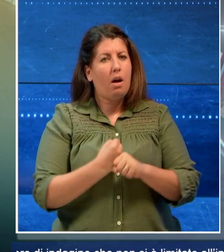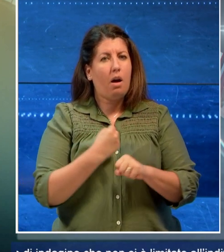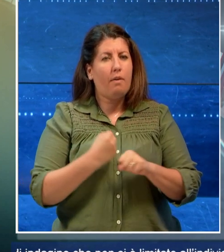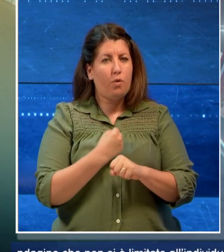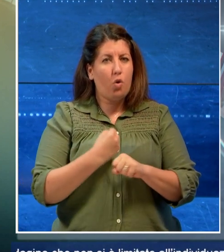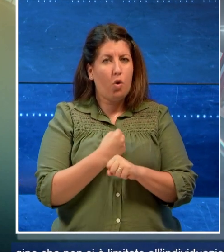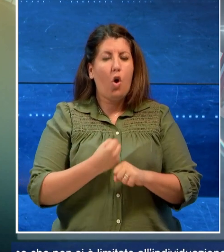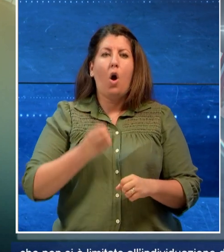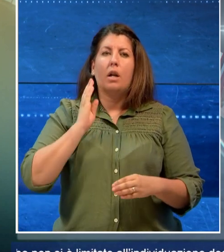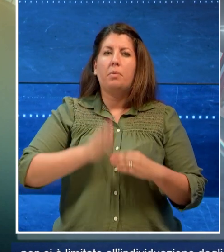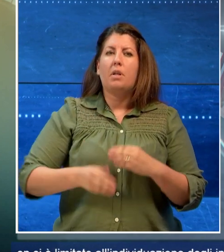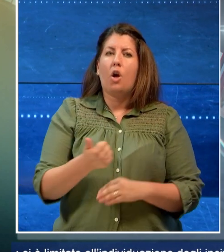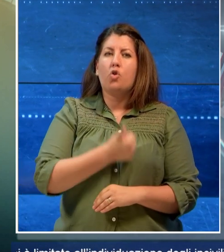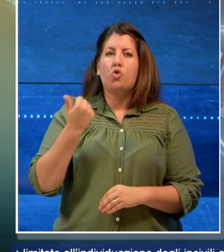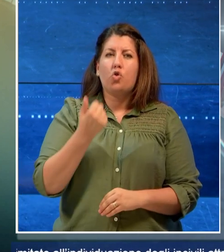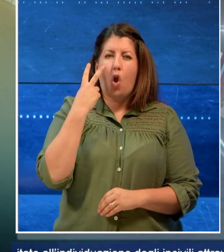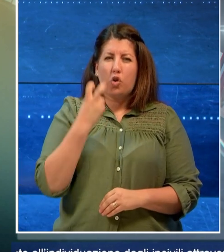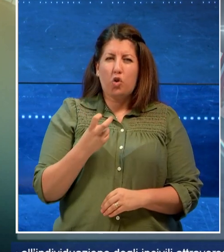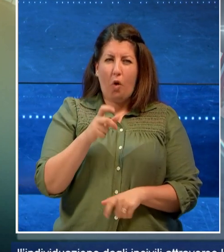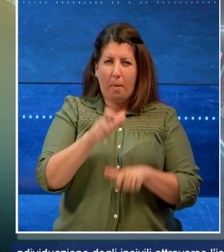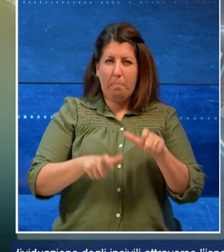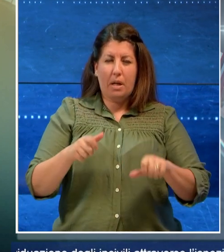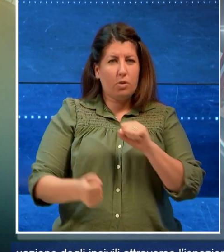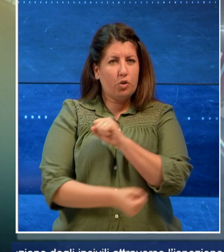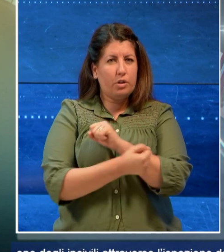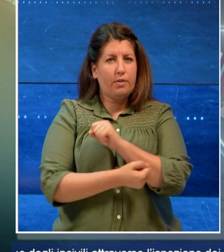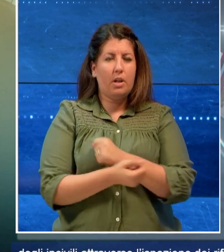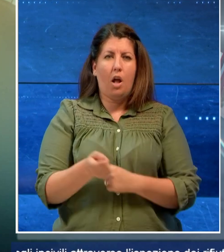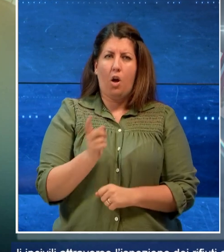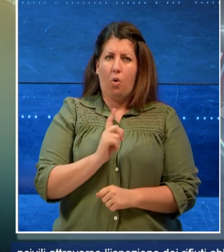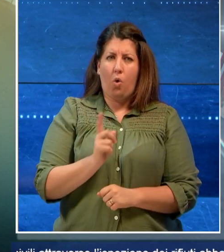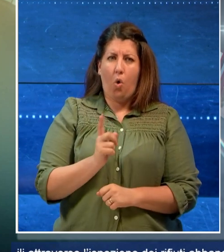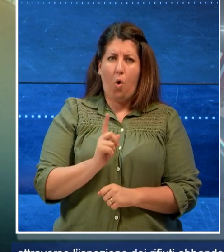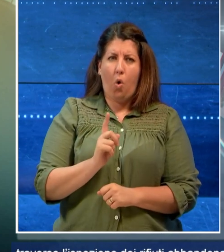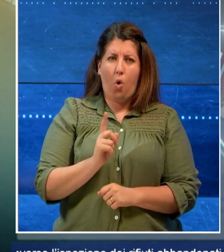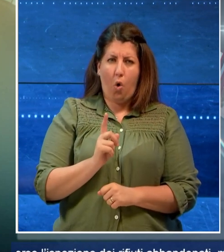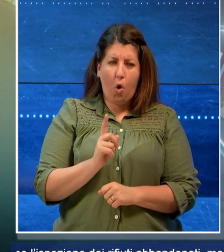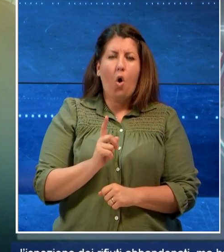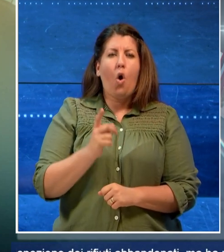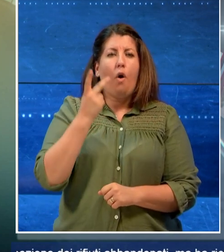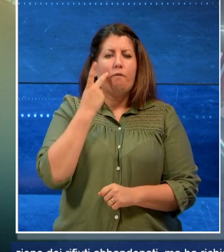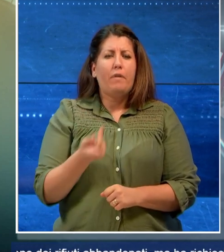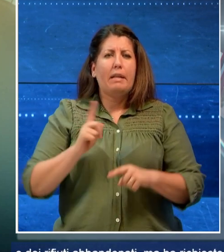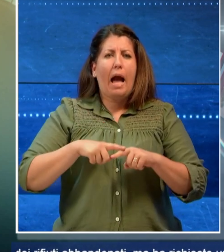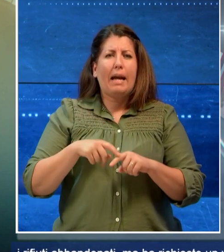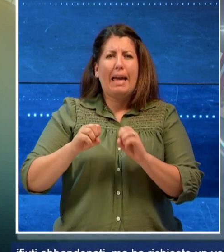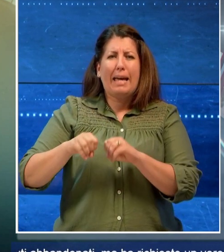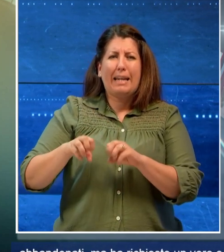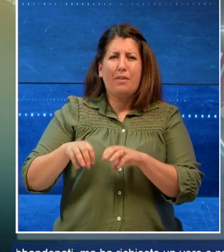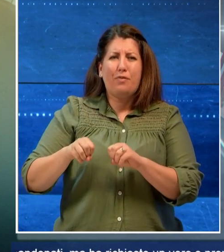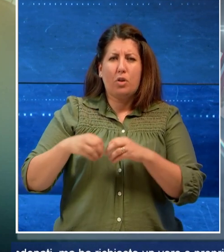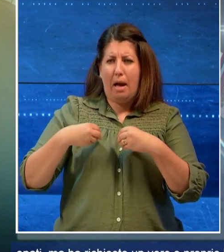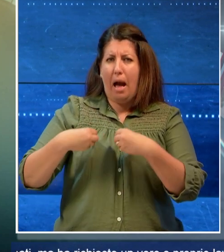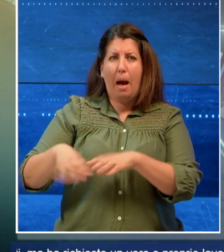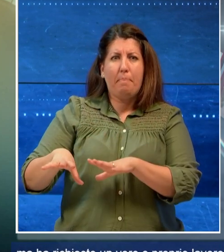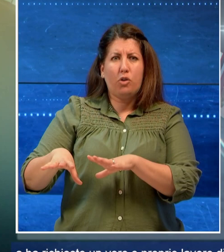soltanto ad individuare gli incivili attraverso l'ispezione dei rifiuti abbandonati ma che ha richiesto un